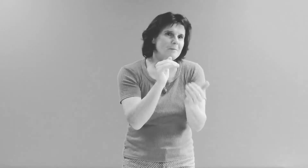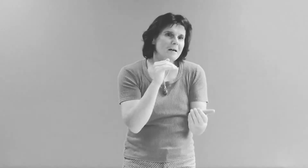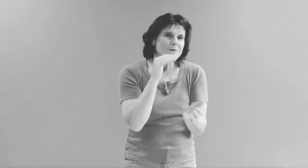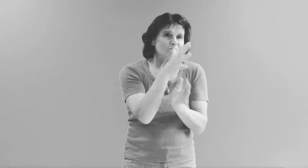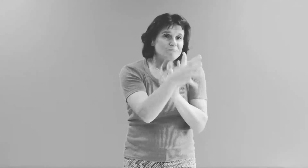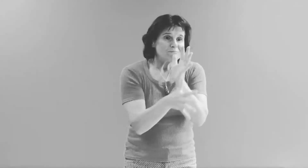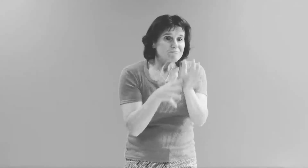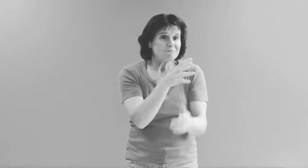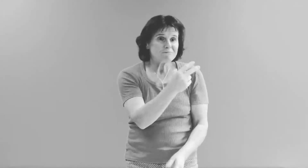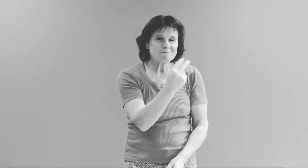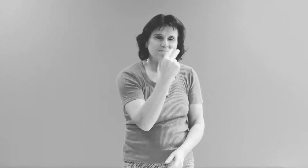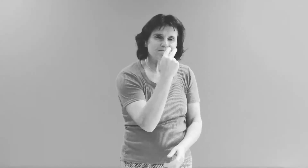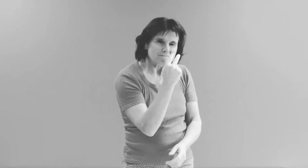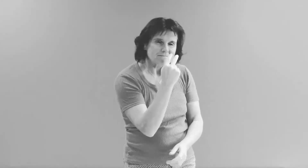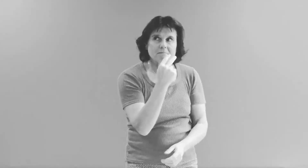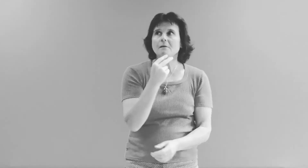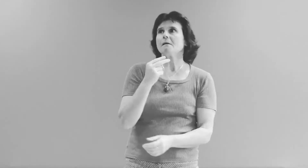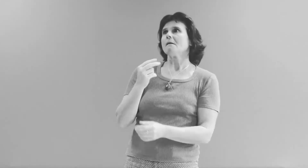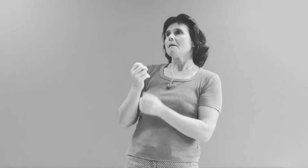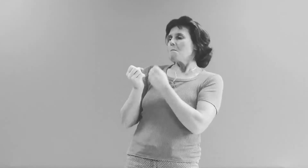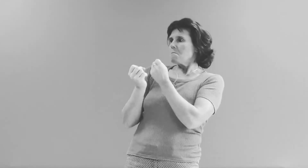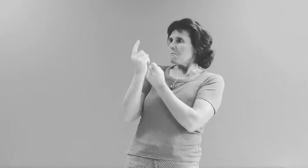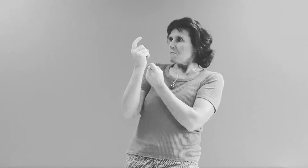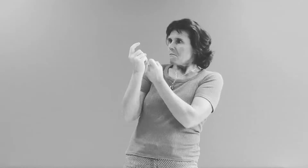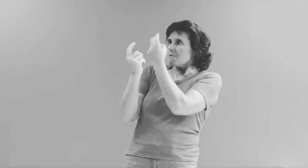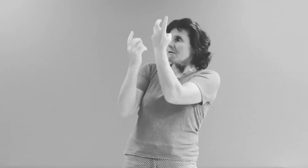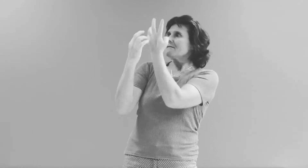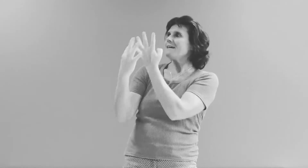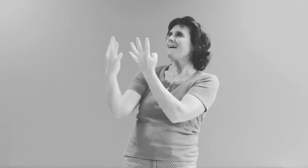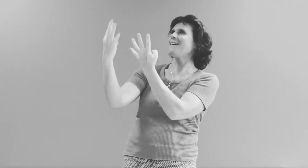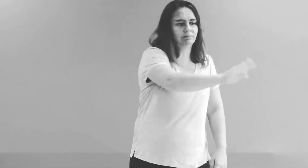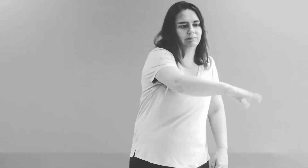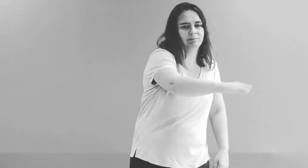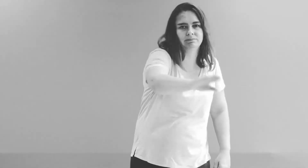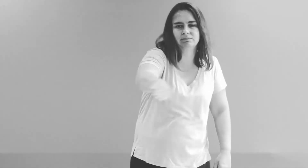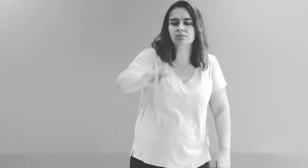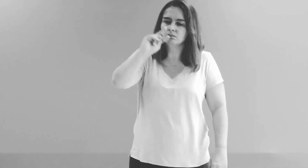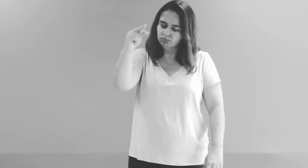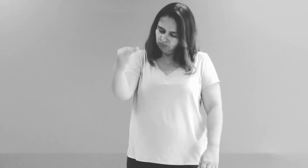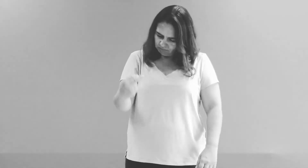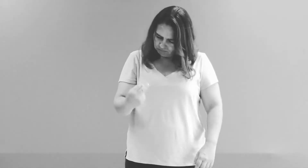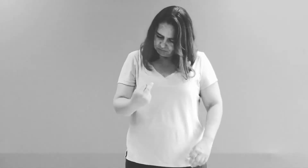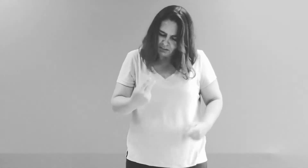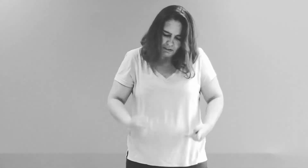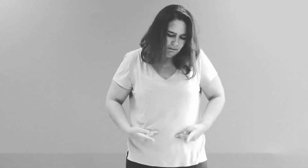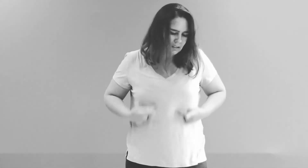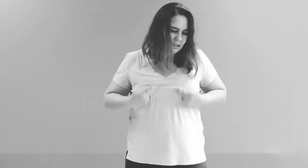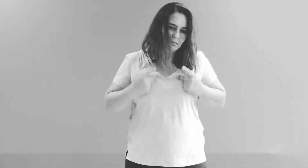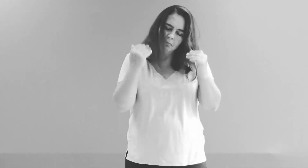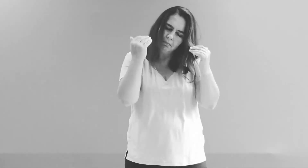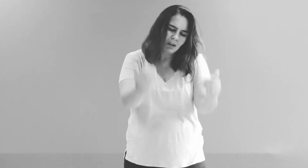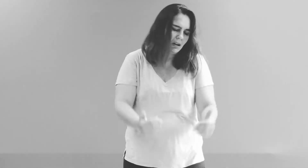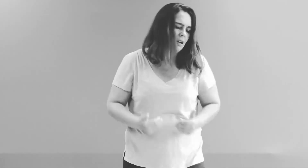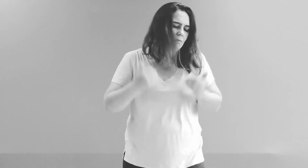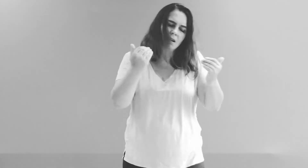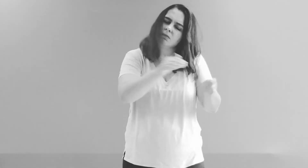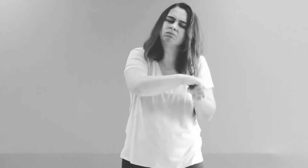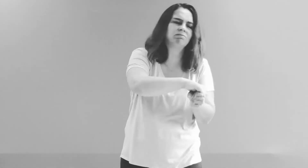termes, tu puisses y voir un petit brin d'air Et les mannes faut faire la part des choses, il est grand temps de faire